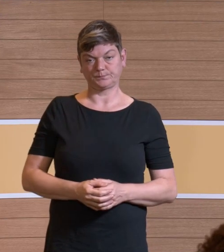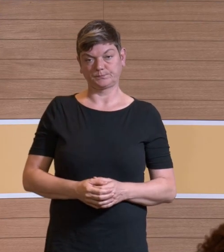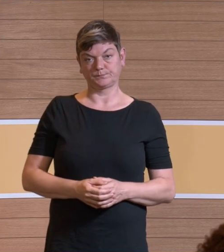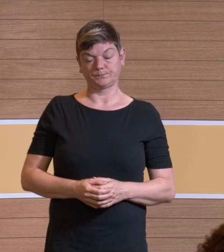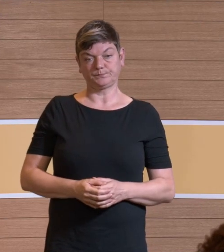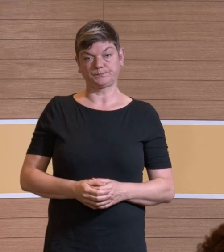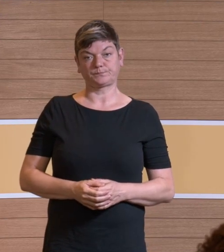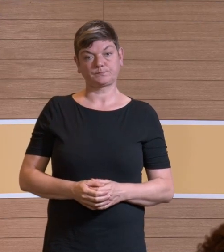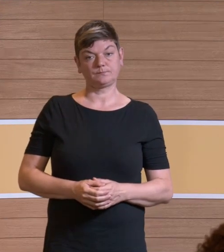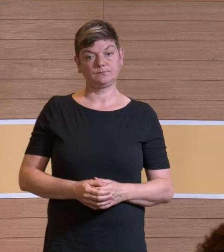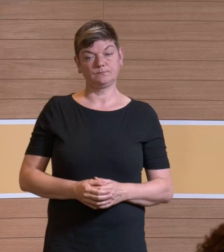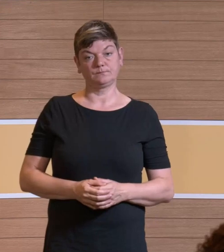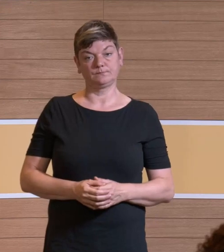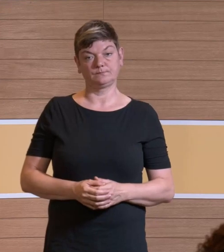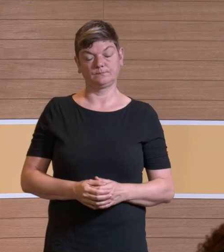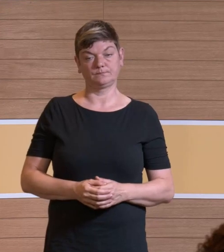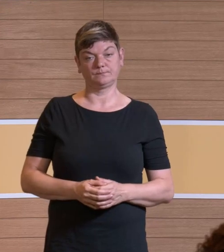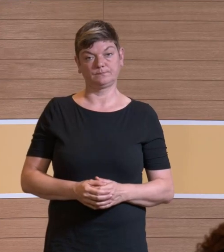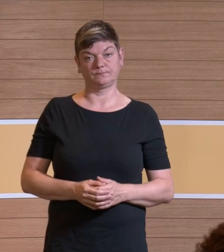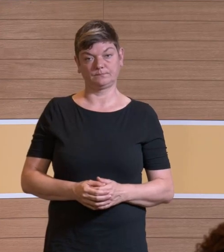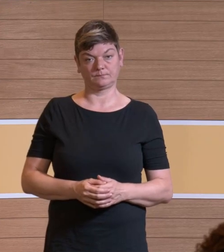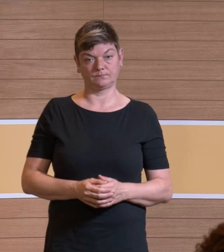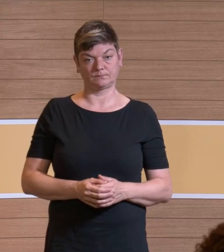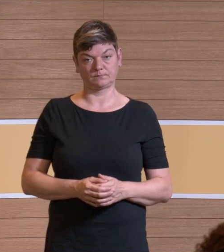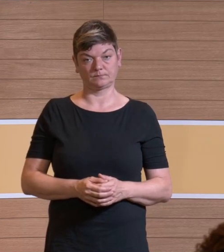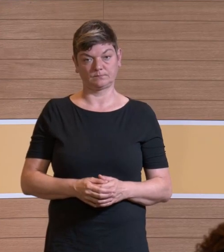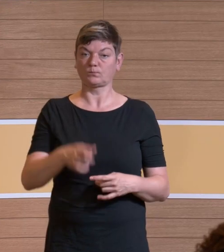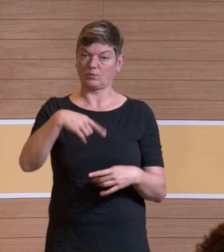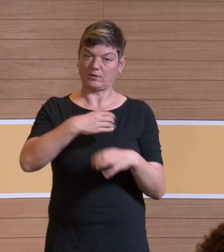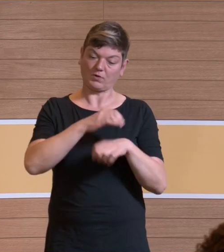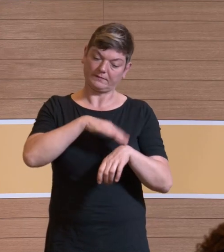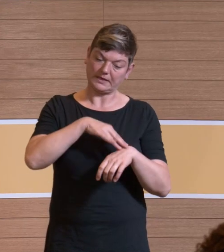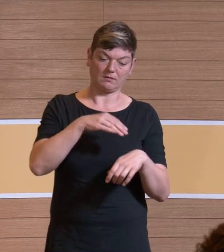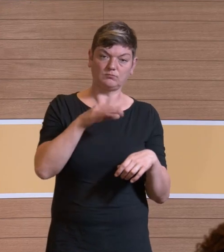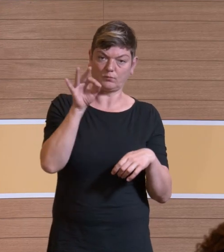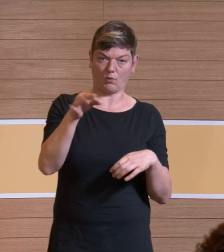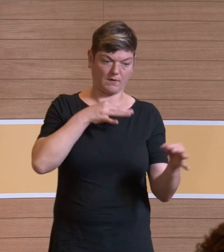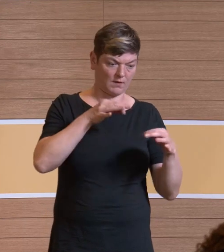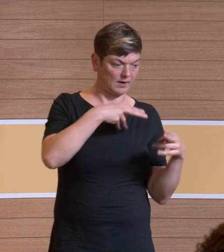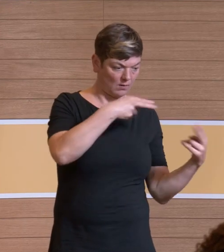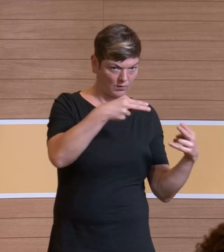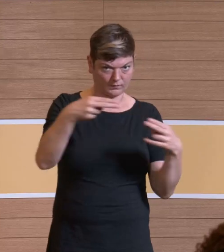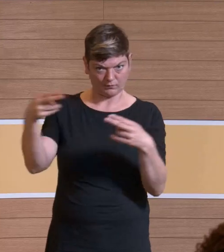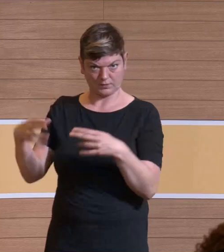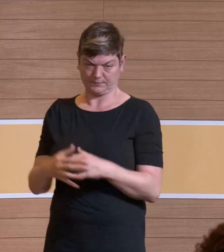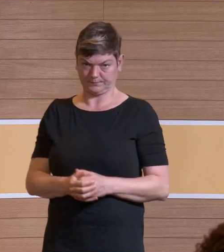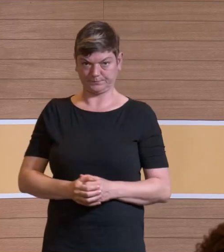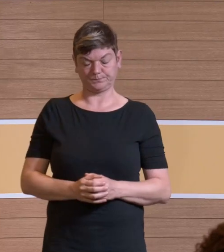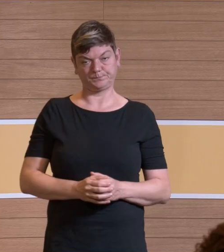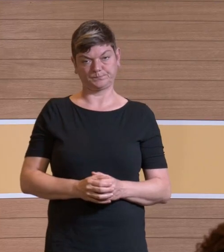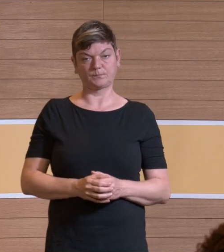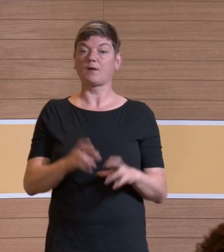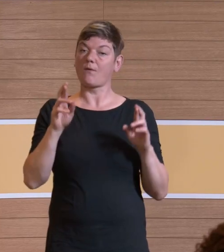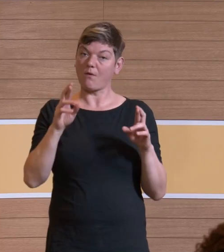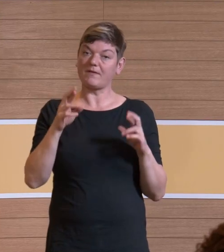werden dann entsprechend auch Ihre Fragen unterbringen können, sodass ich mich freue, dass es ja auch nach den Vorträgen zu einer interessanten